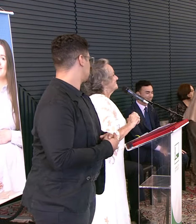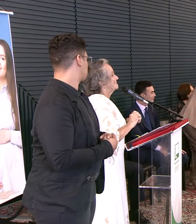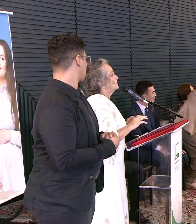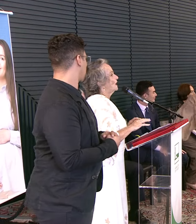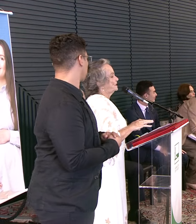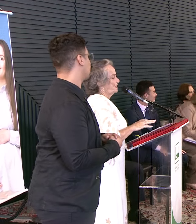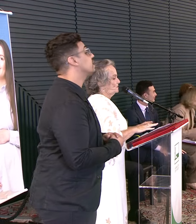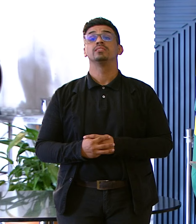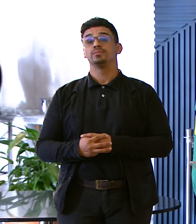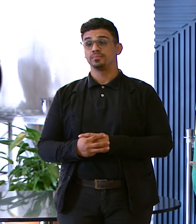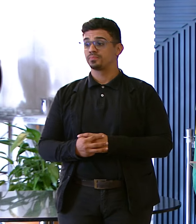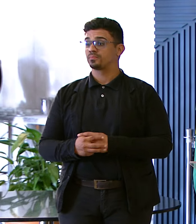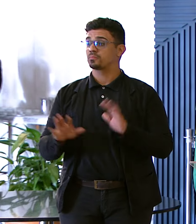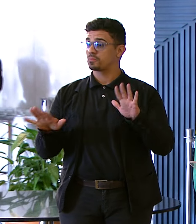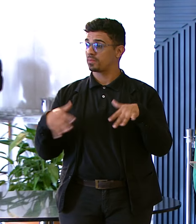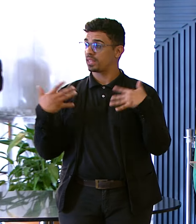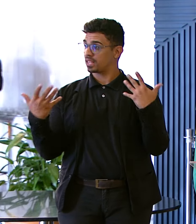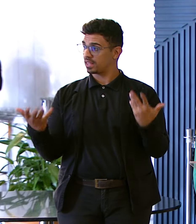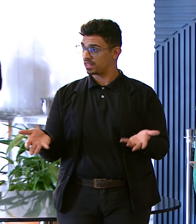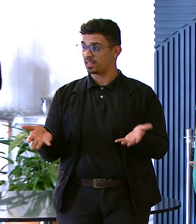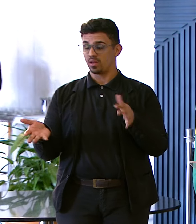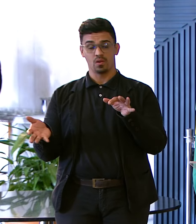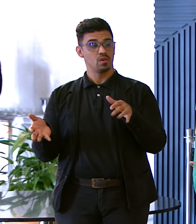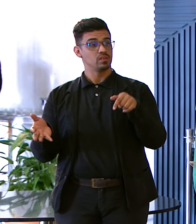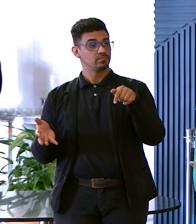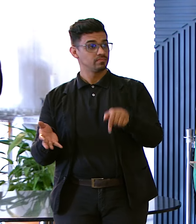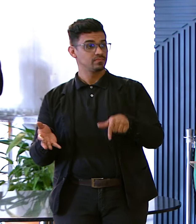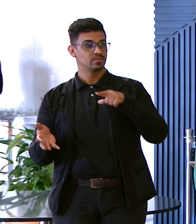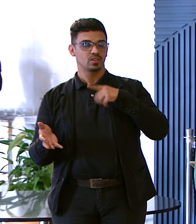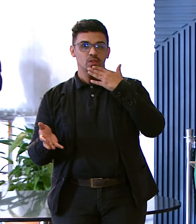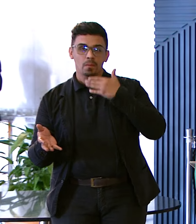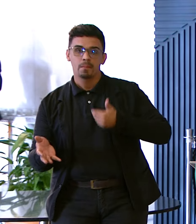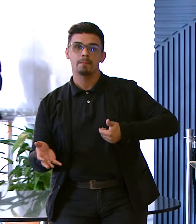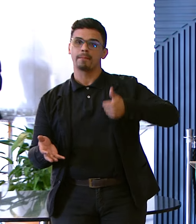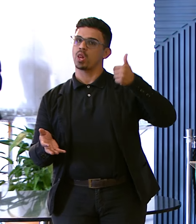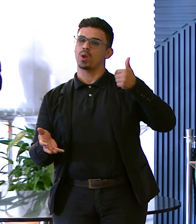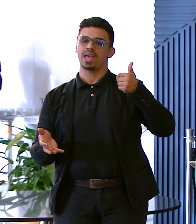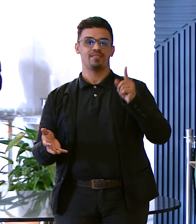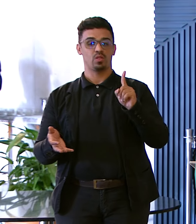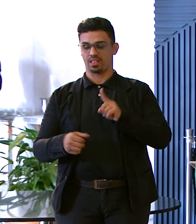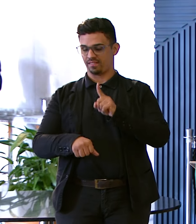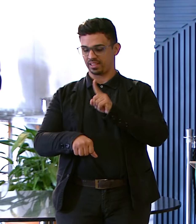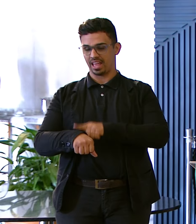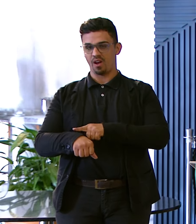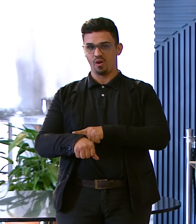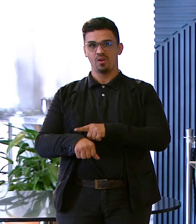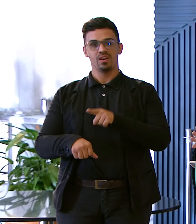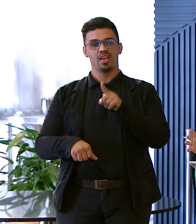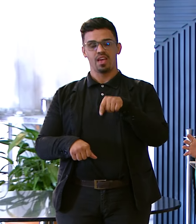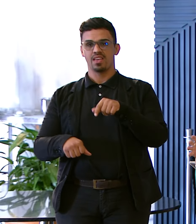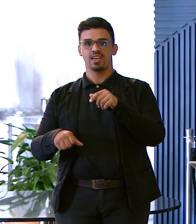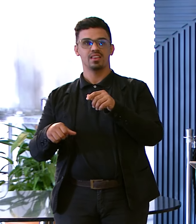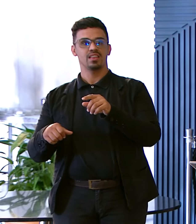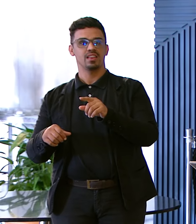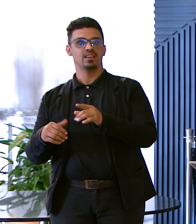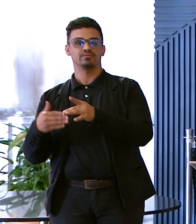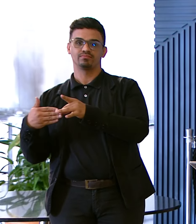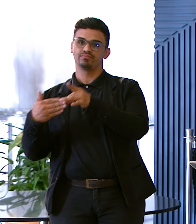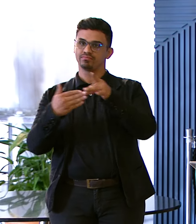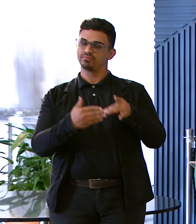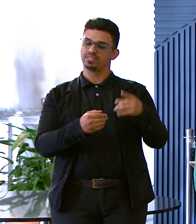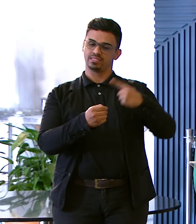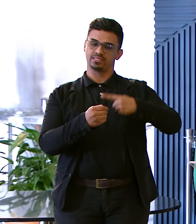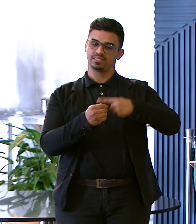Então ali Elas ficavam ali Se quando melhorava Não estava na hora Elas eram conduzidas De volta A cidade